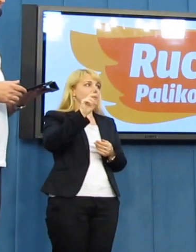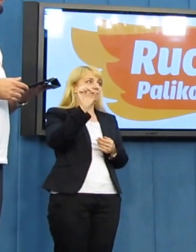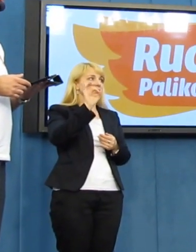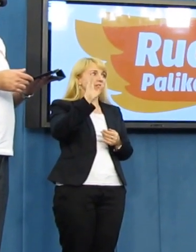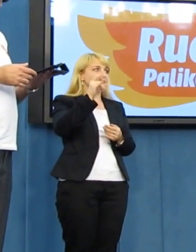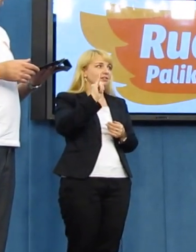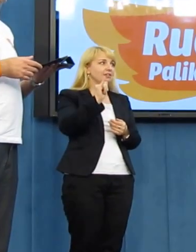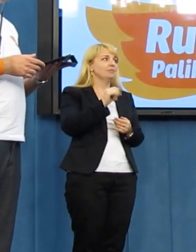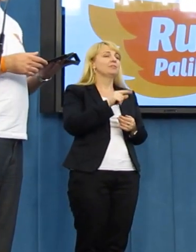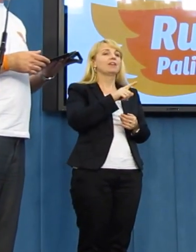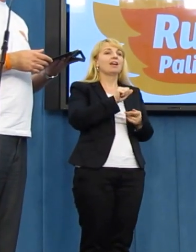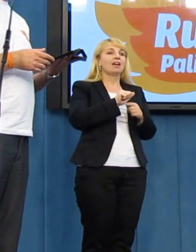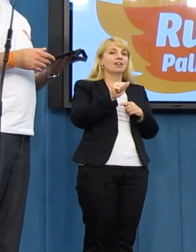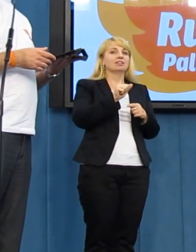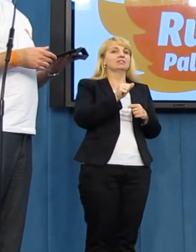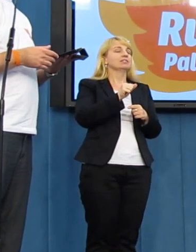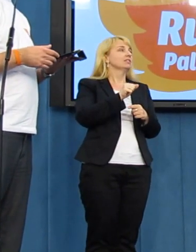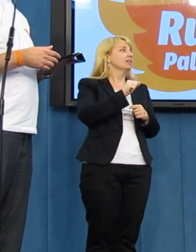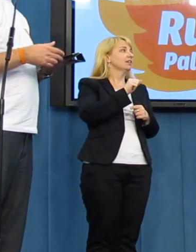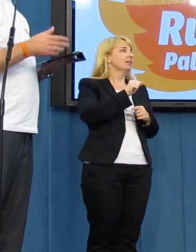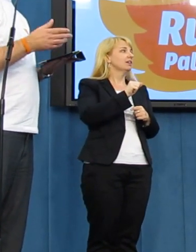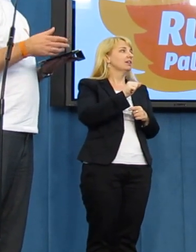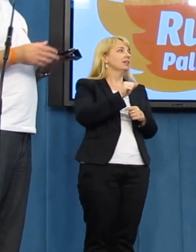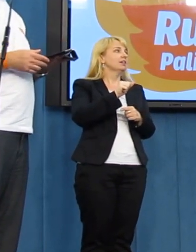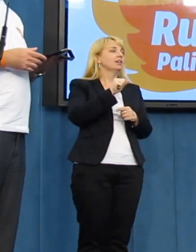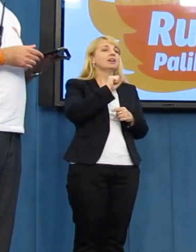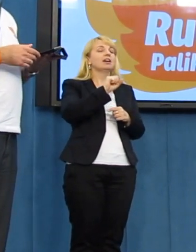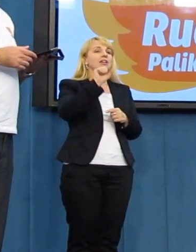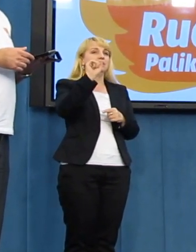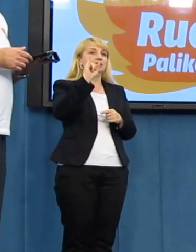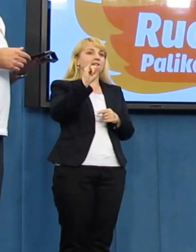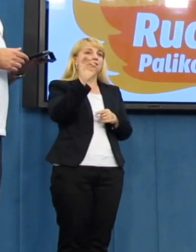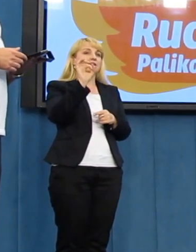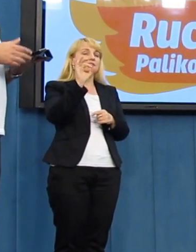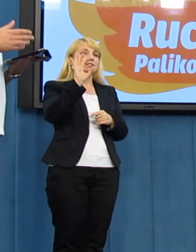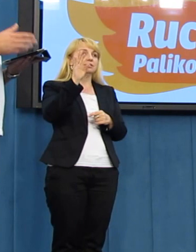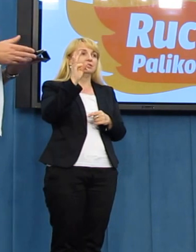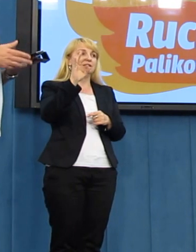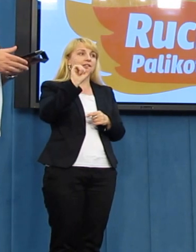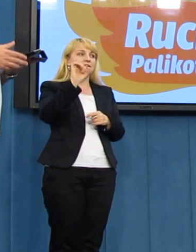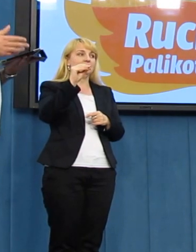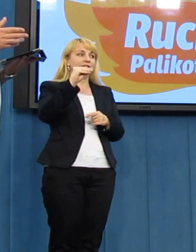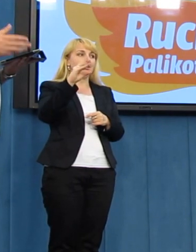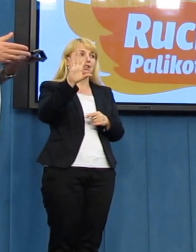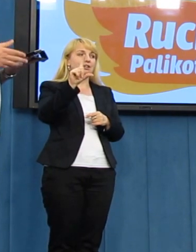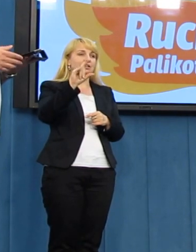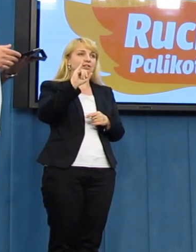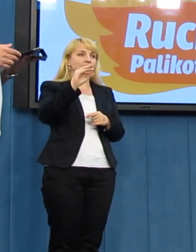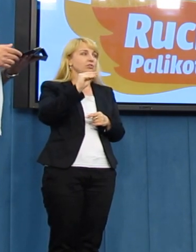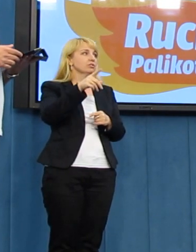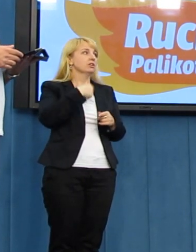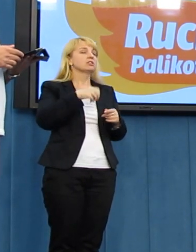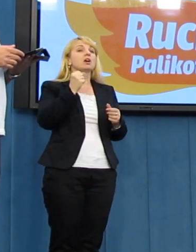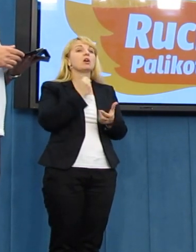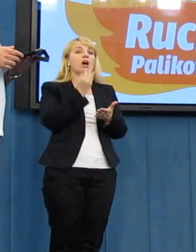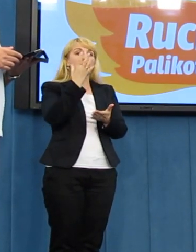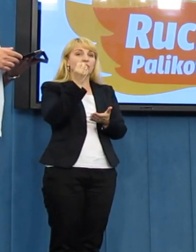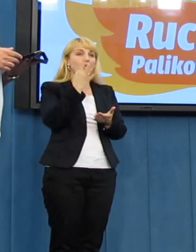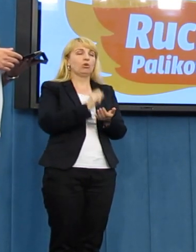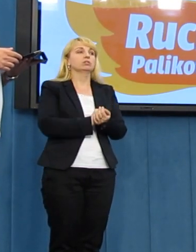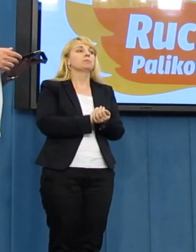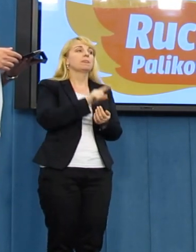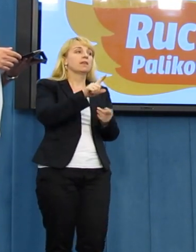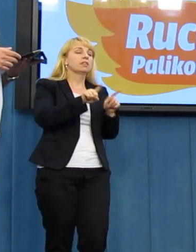wolności. Dokładnie. Isterios Alegras, wolne konopie, ruch palikota, prawnik, prawnik wolnych